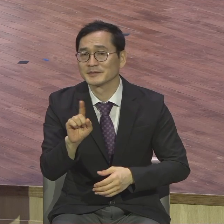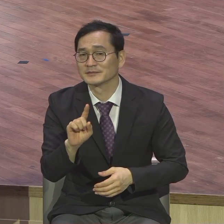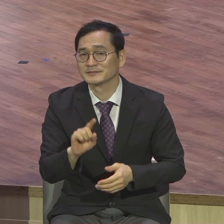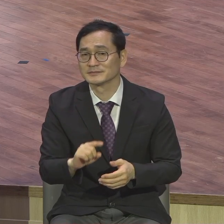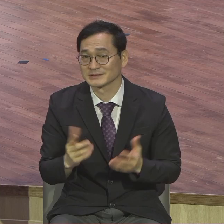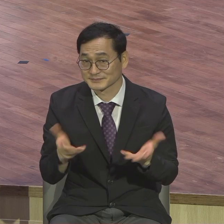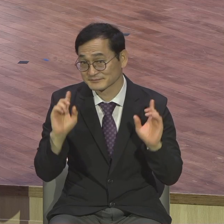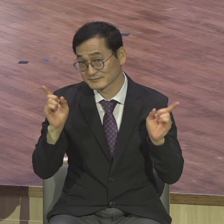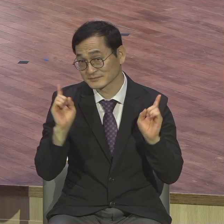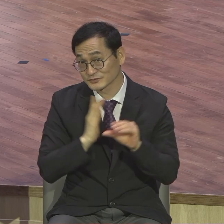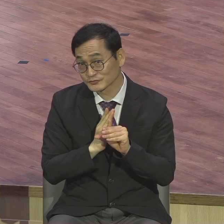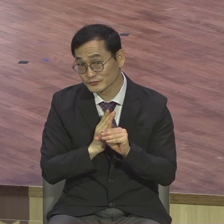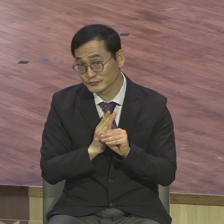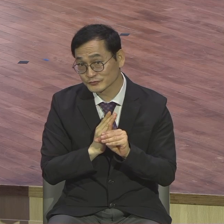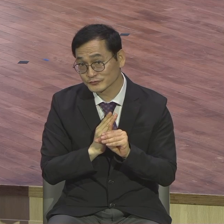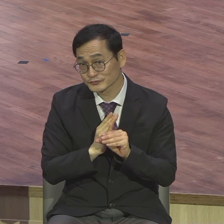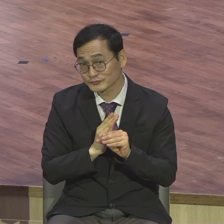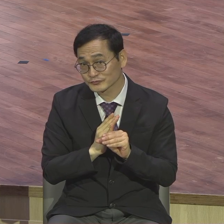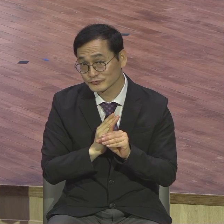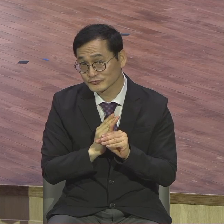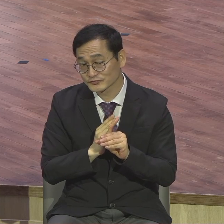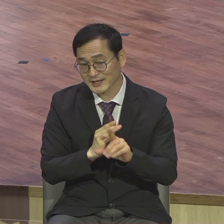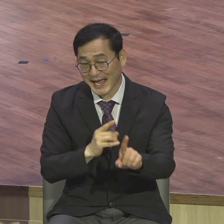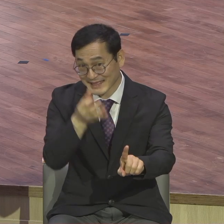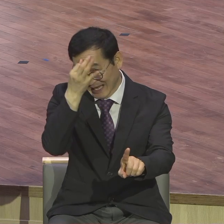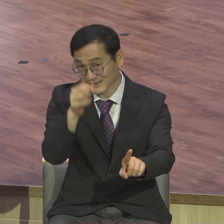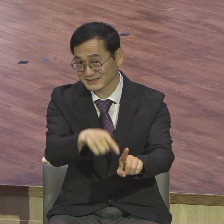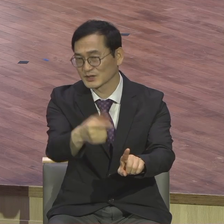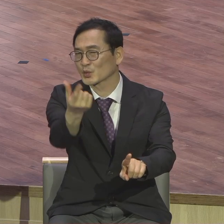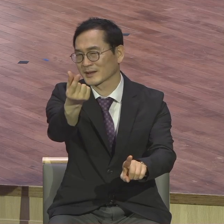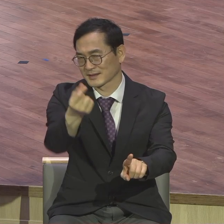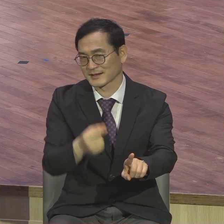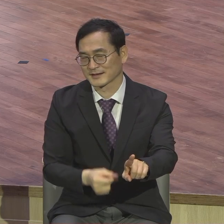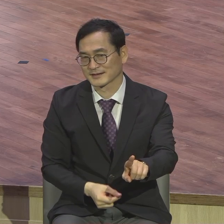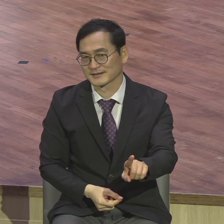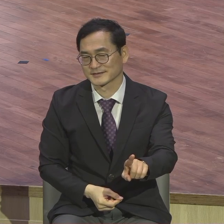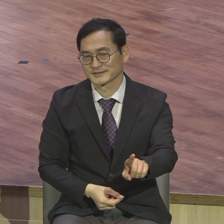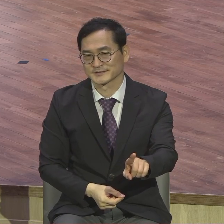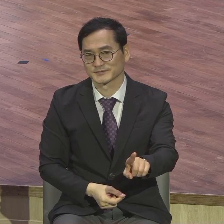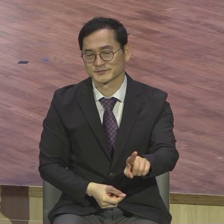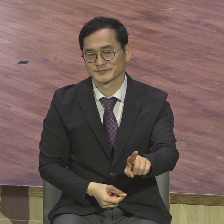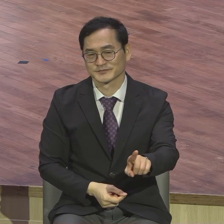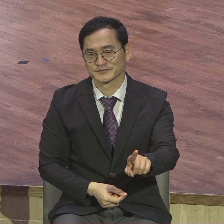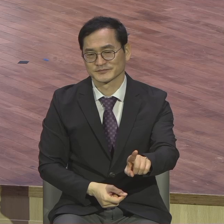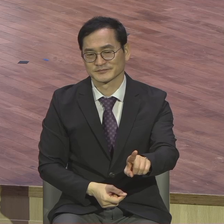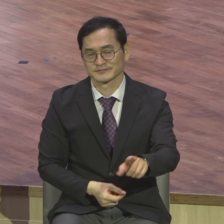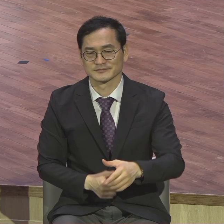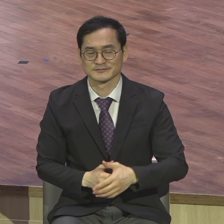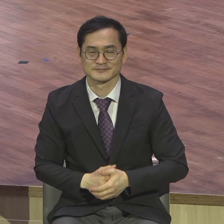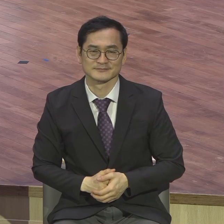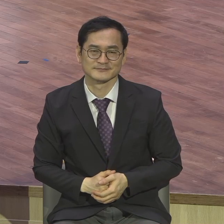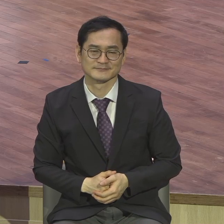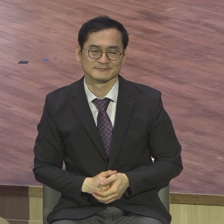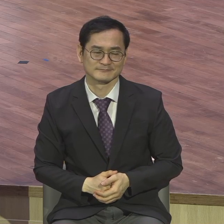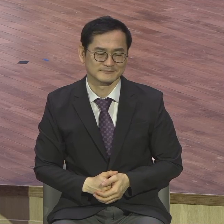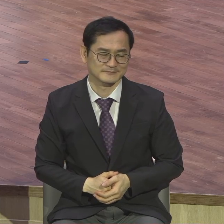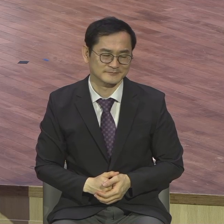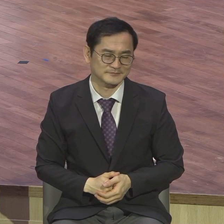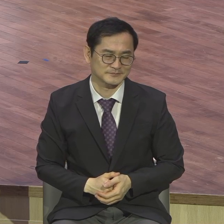한 달러는 듭니다 더 말하지 마세요 다른 몇 명이 필요 없습니다 우리는 다 움직이고 있습니다 모든 기관